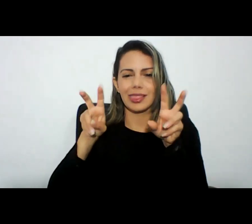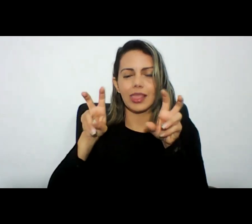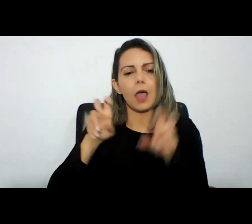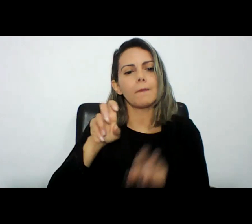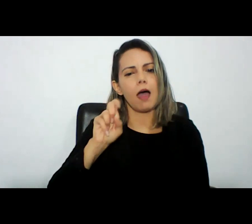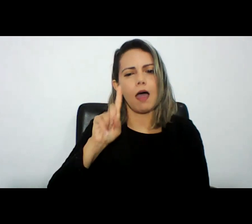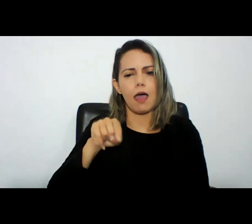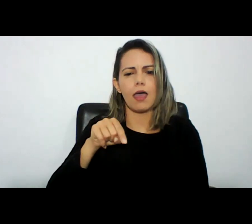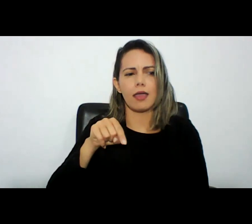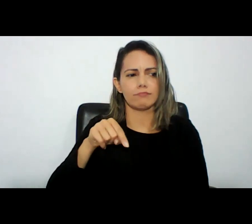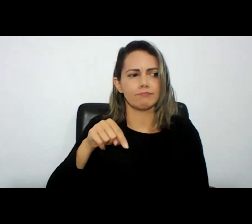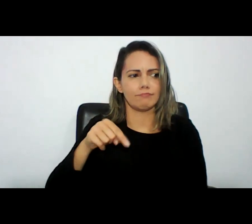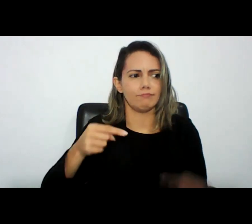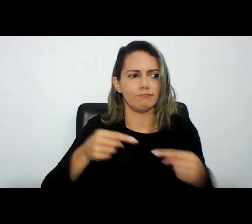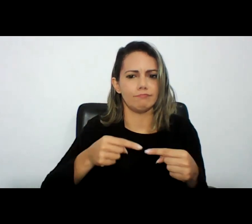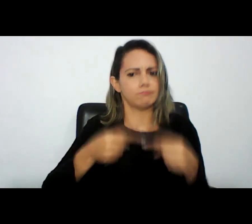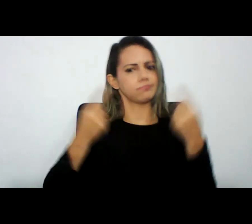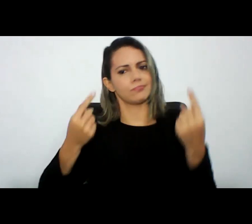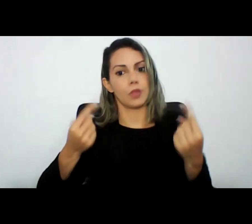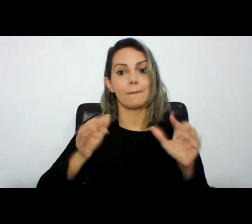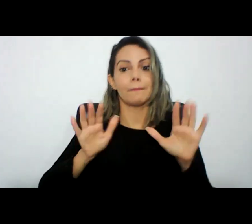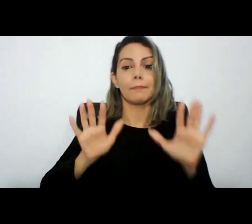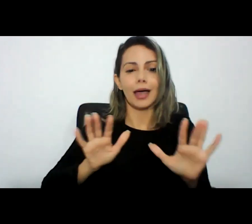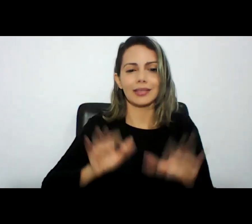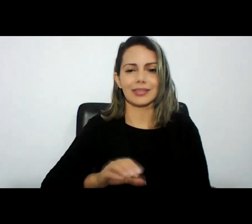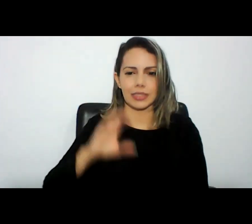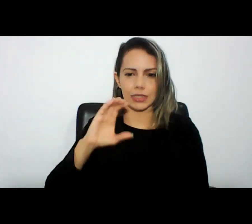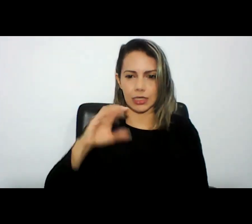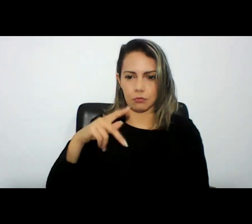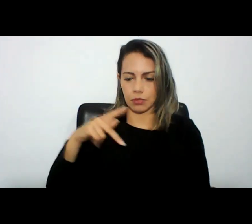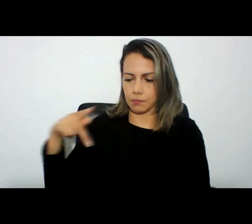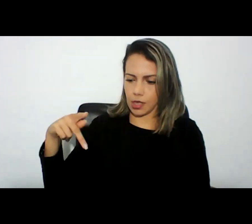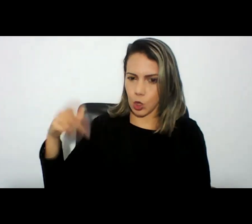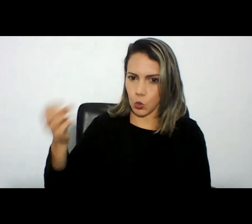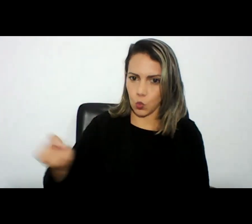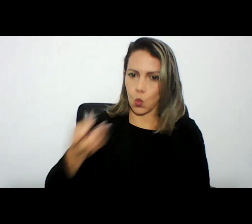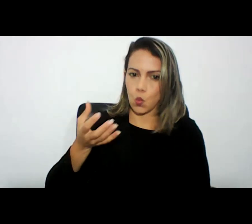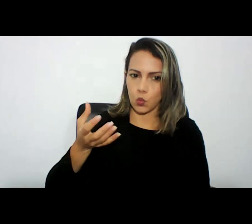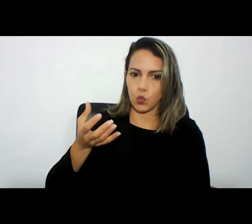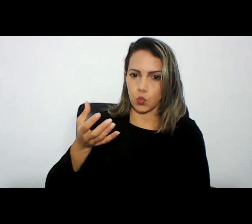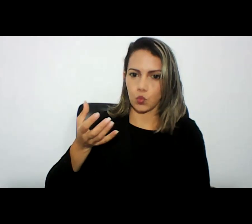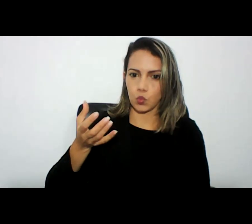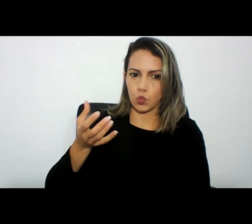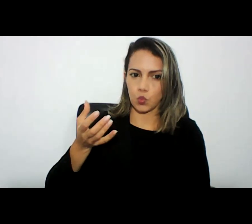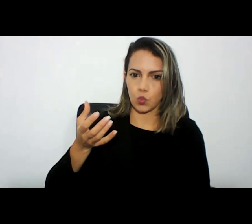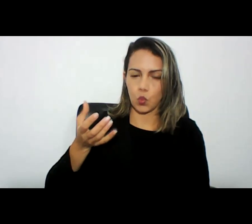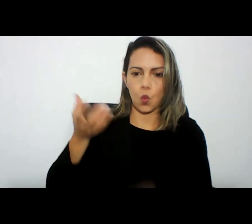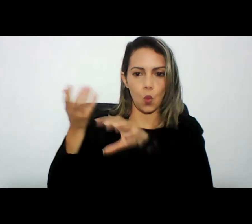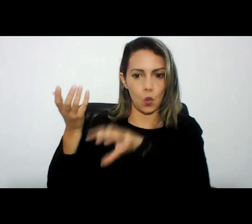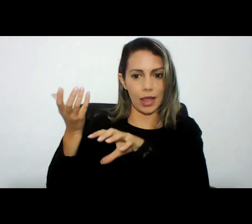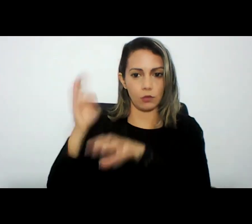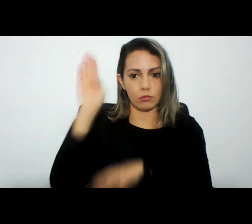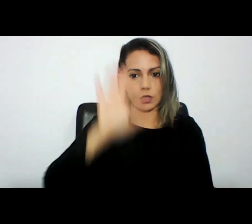controvertido mas o CPP o novo CPP tramitando o Congresso Nacional ele traz por